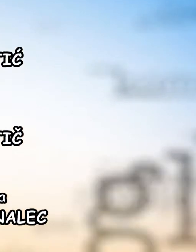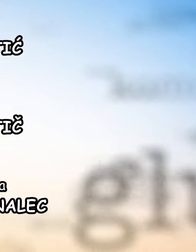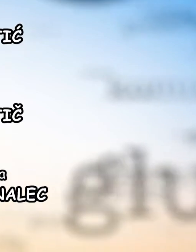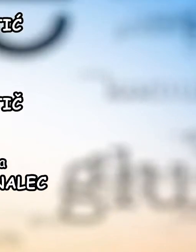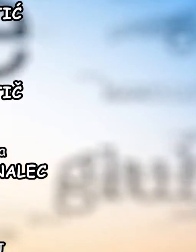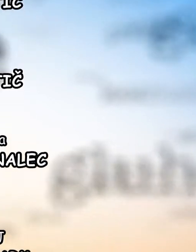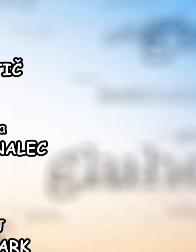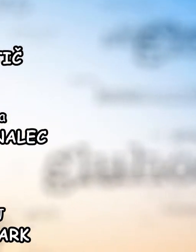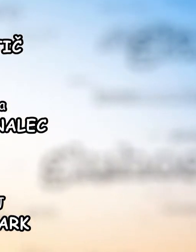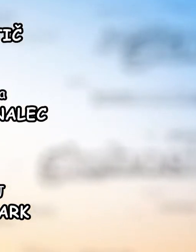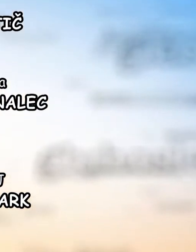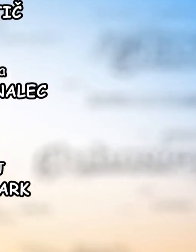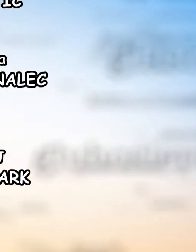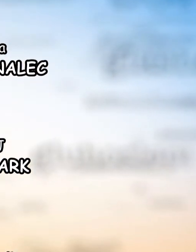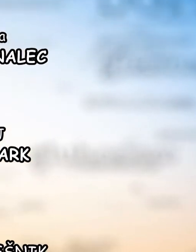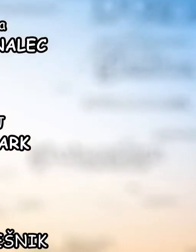Hvala. Hvala. Hvala.